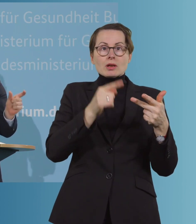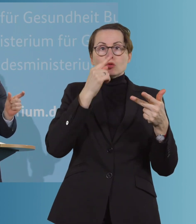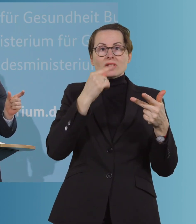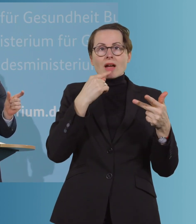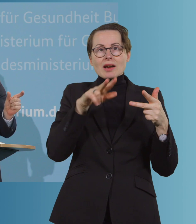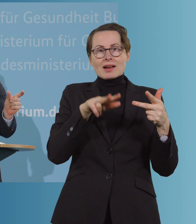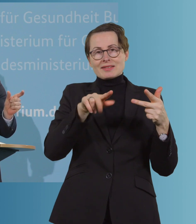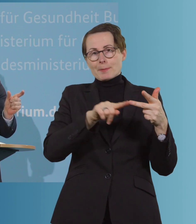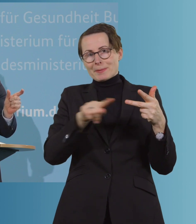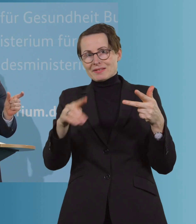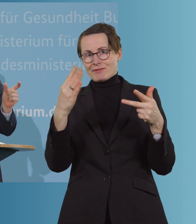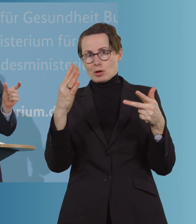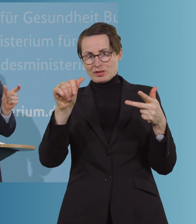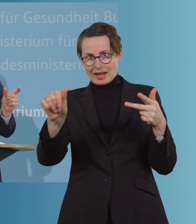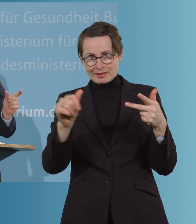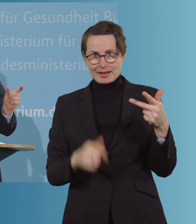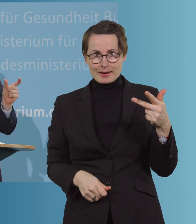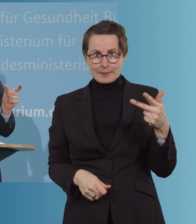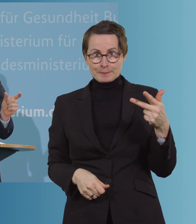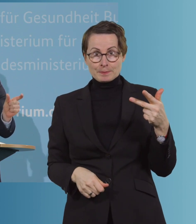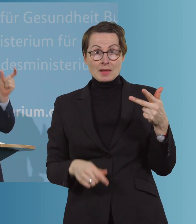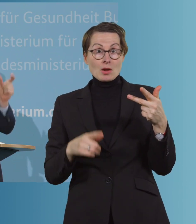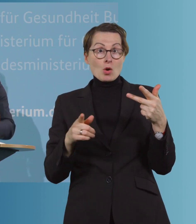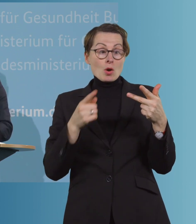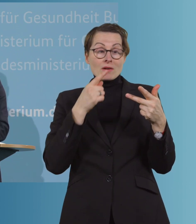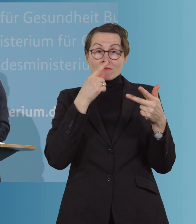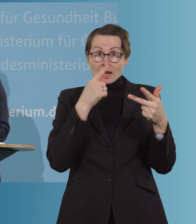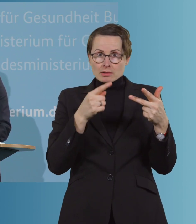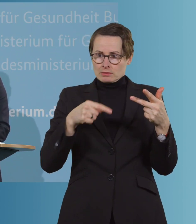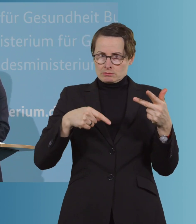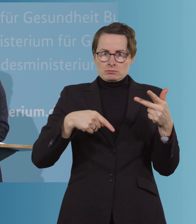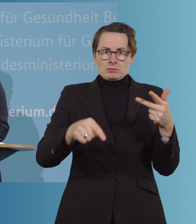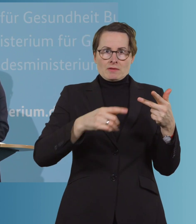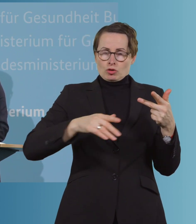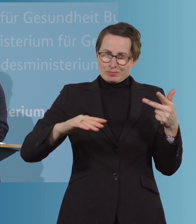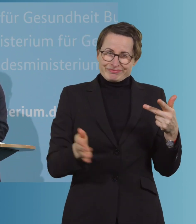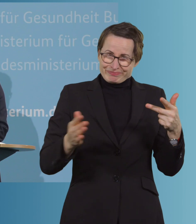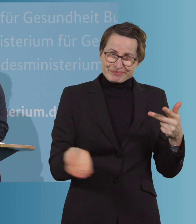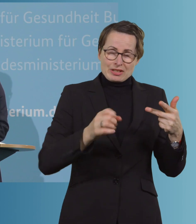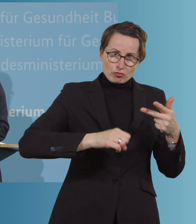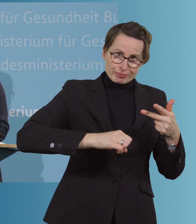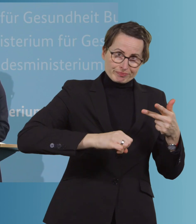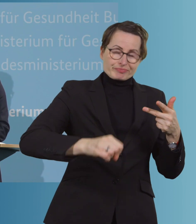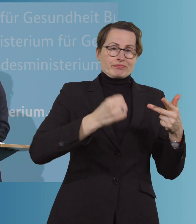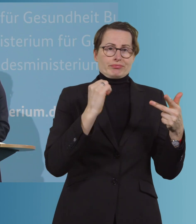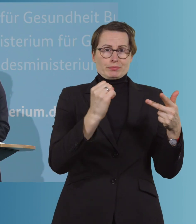-Jährige empfohlen. Und wenn man wirklich zusätzliche Geschwindigkeit in die Impfkampagne bringen will, dann macht es eben auch Sinn,